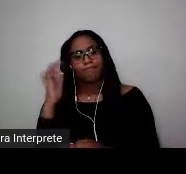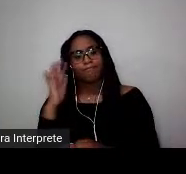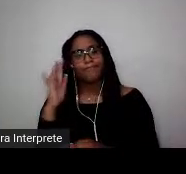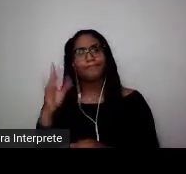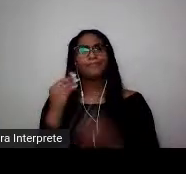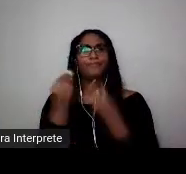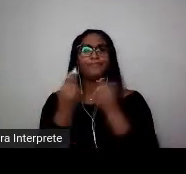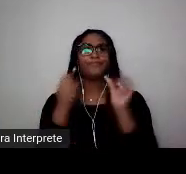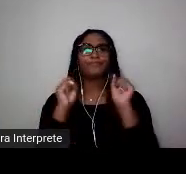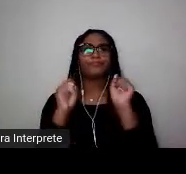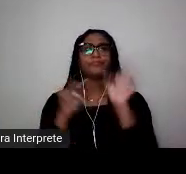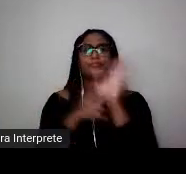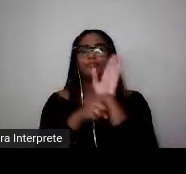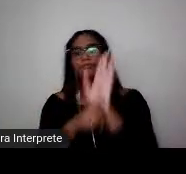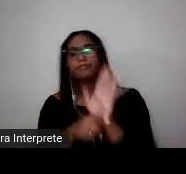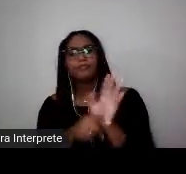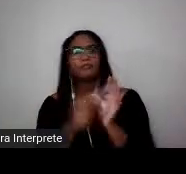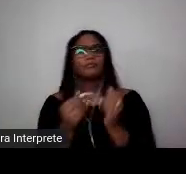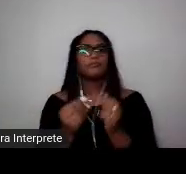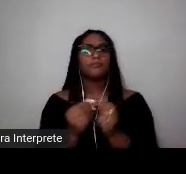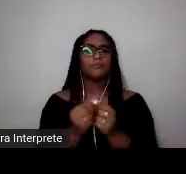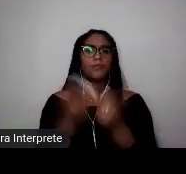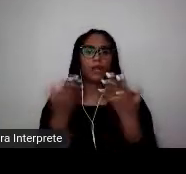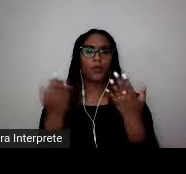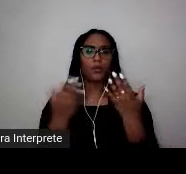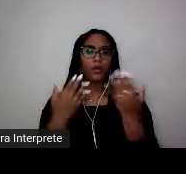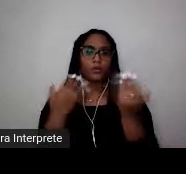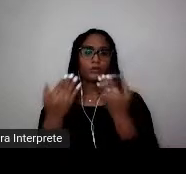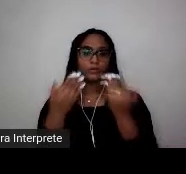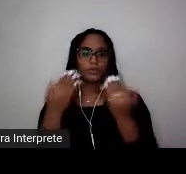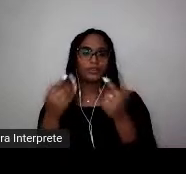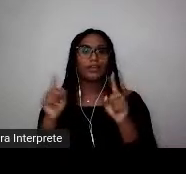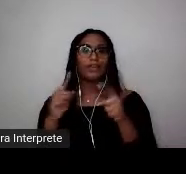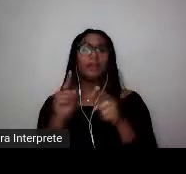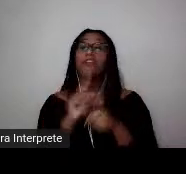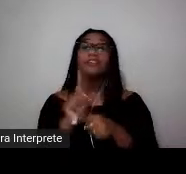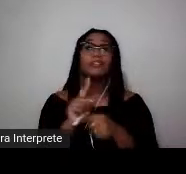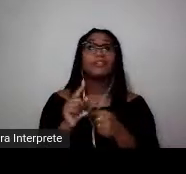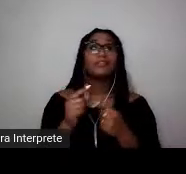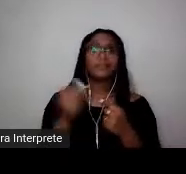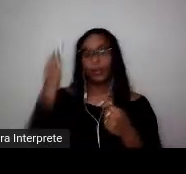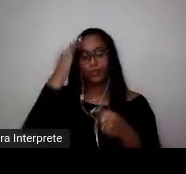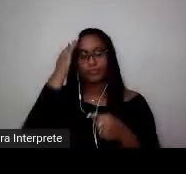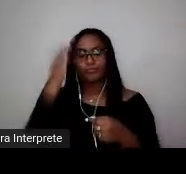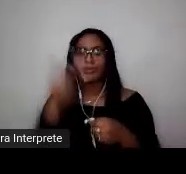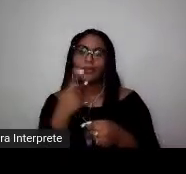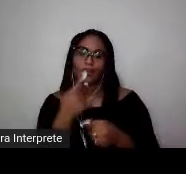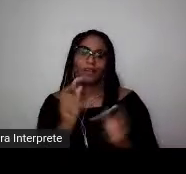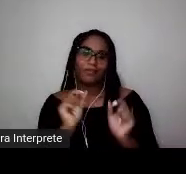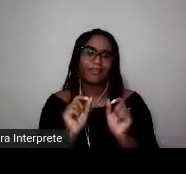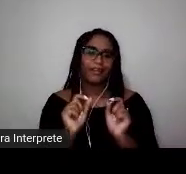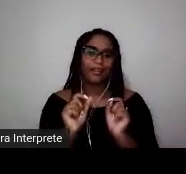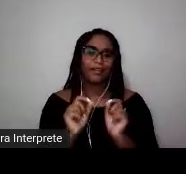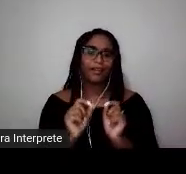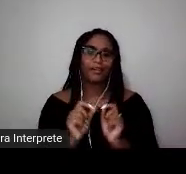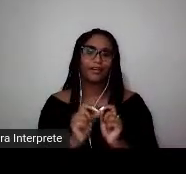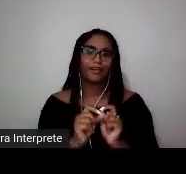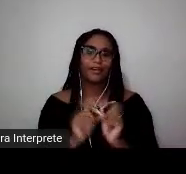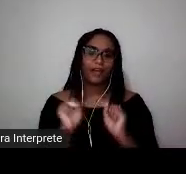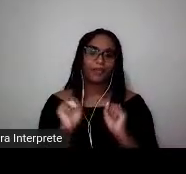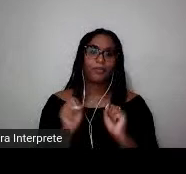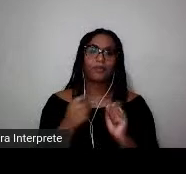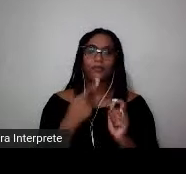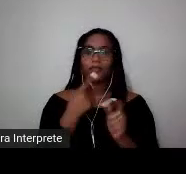para um debate qualificado. Não porque eu não saiba o que dizer sobre o futebol de mulheres. É evidente que eu poderia aqui passar